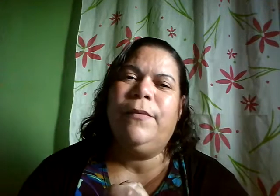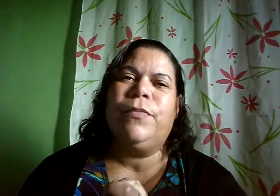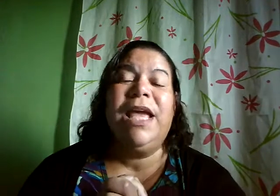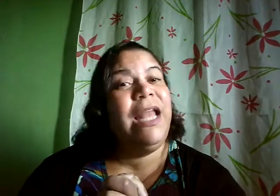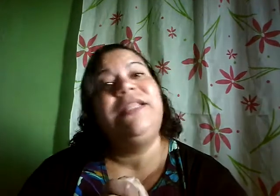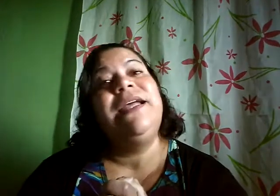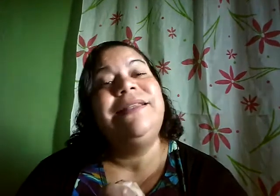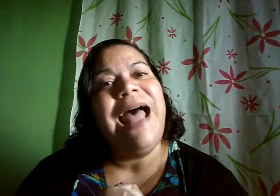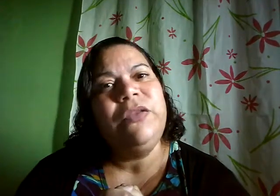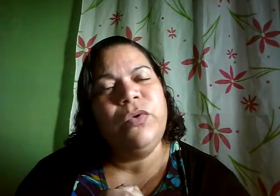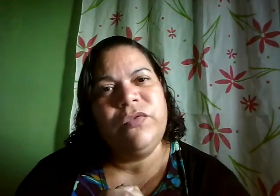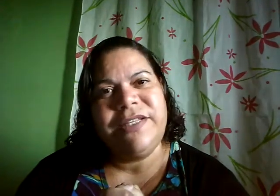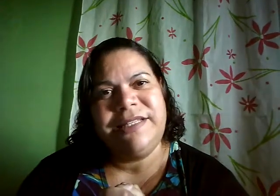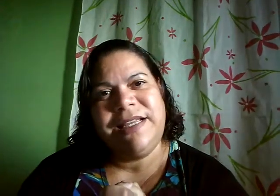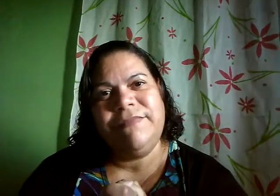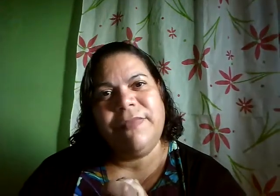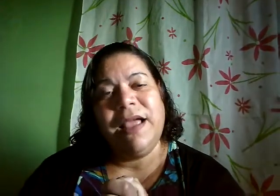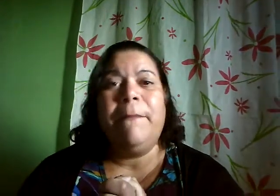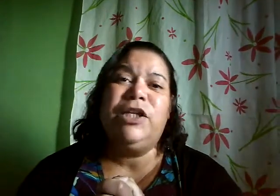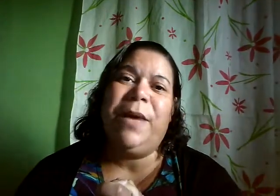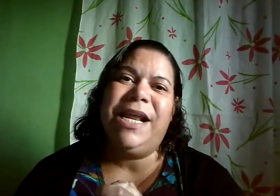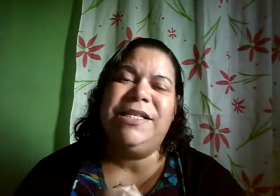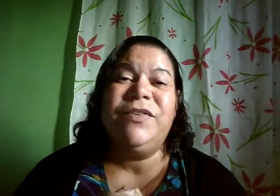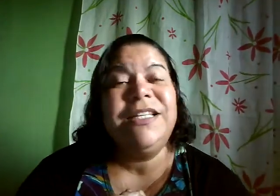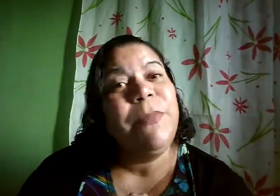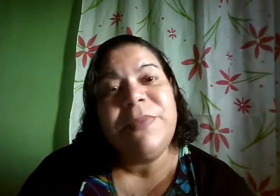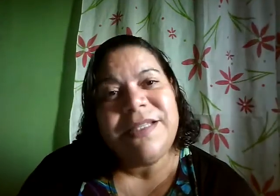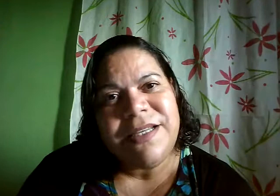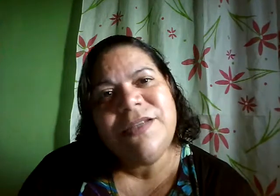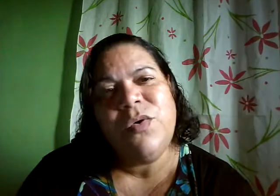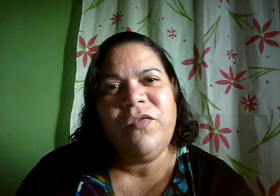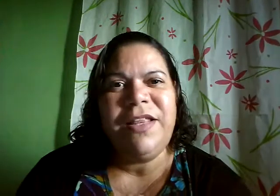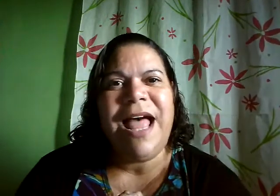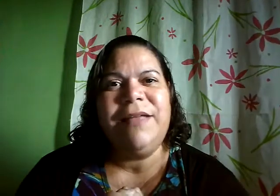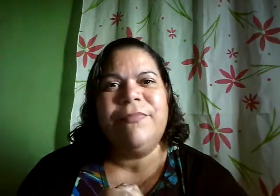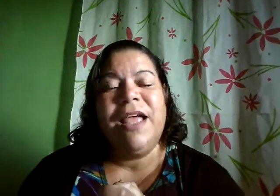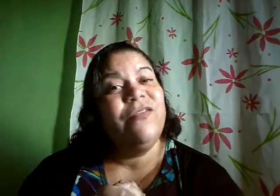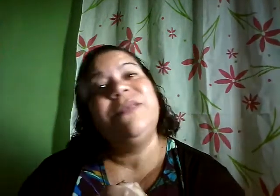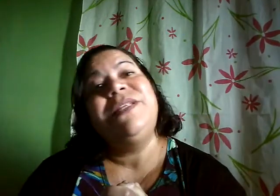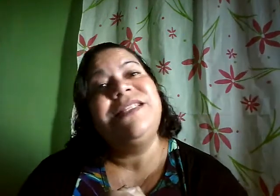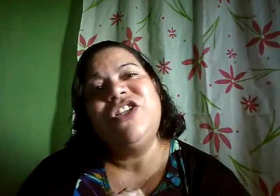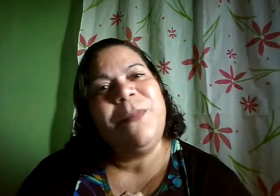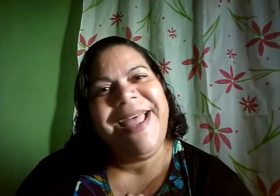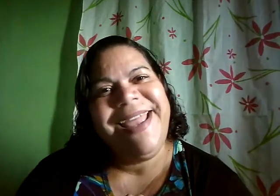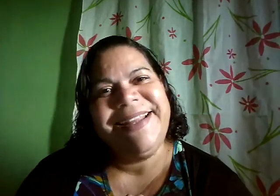ele tem andado com você mas para isso você também precisa o convidar você precisa chamar ele